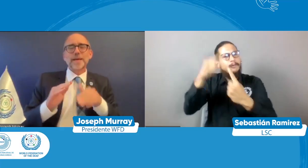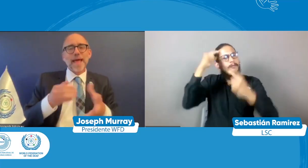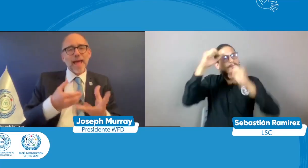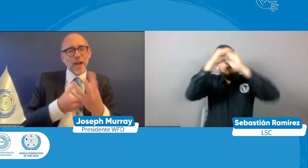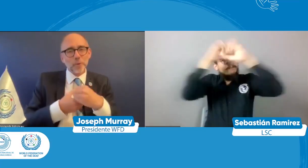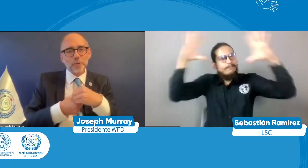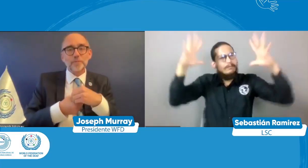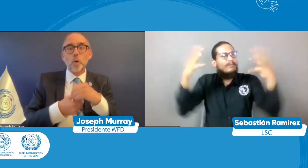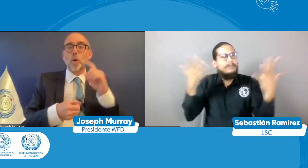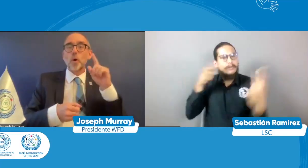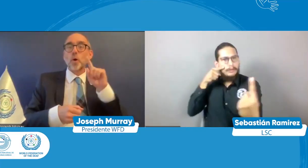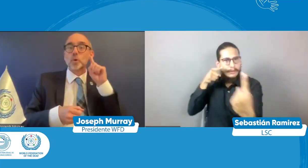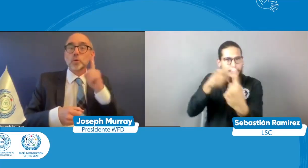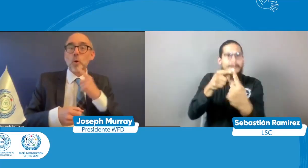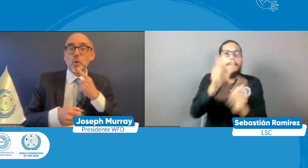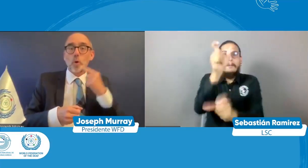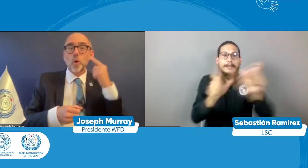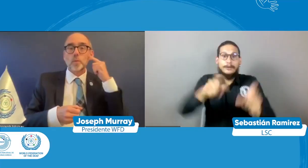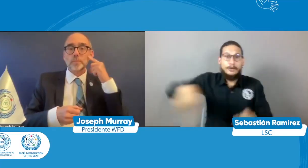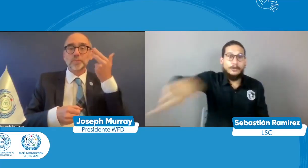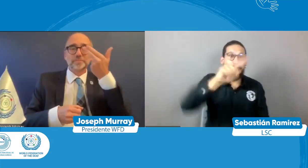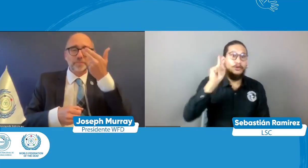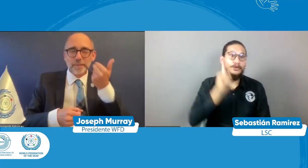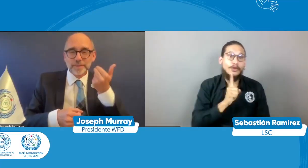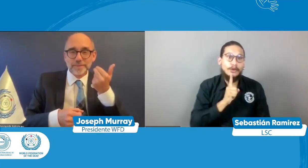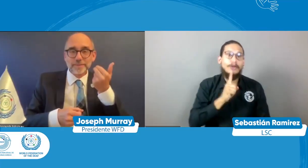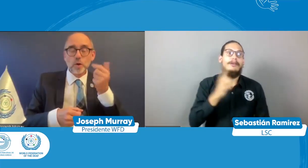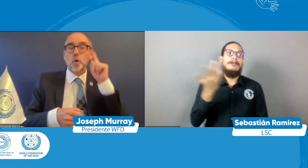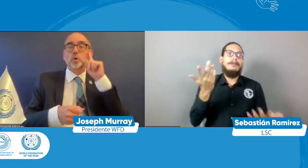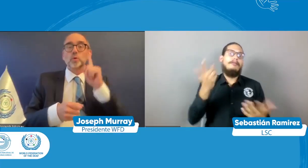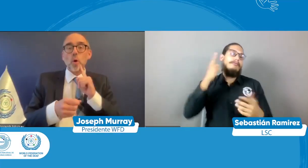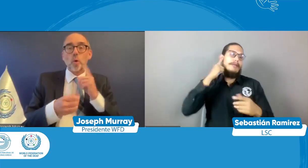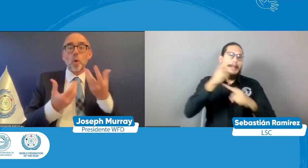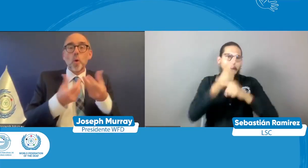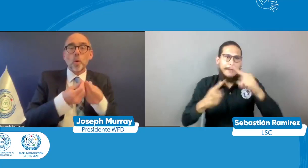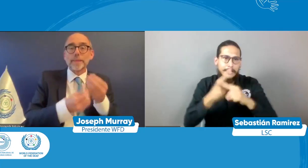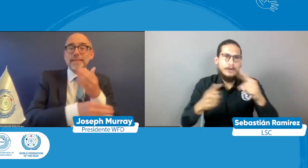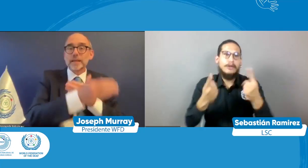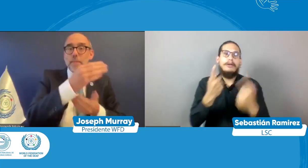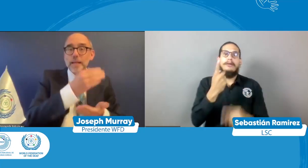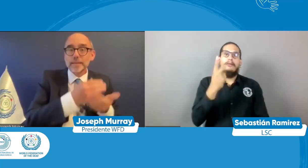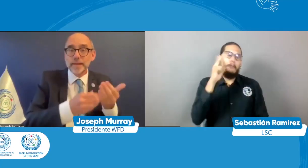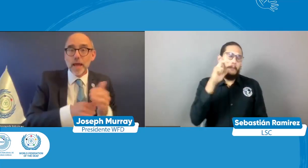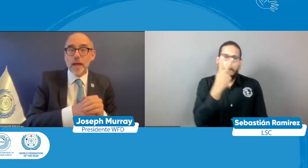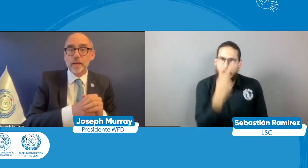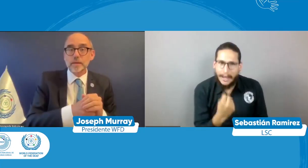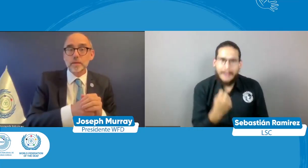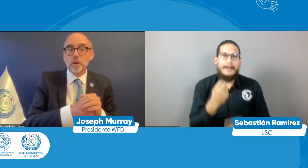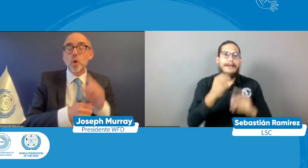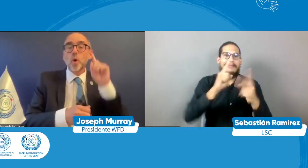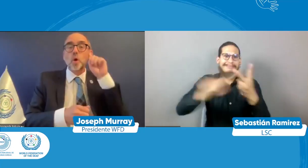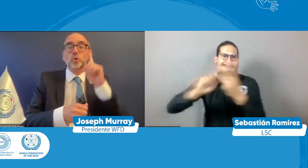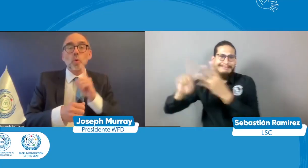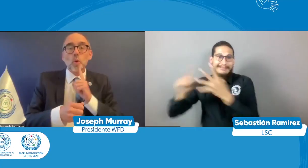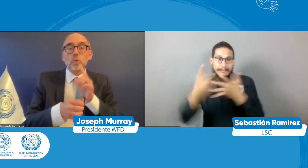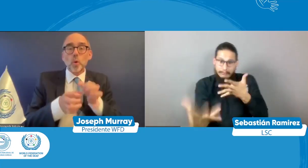incluida la comunidad sorda? ¿y cómo podemos hacer entonces para lograr una verdadera inclusión de la comunidad sorda la comunidad